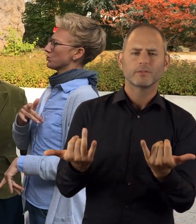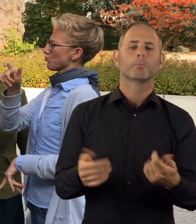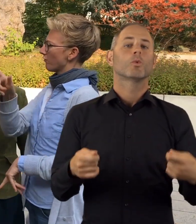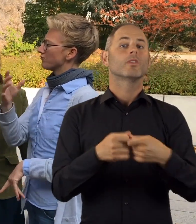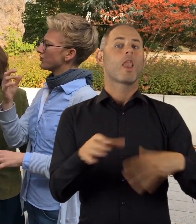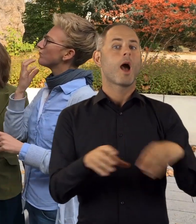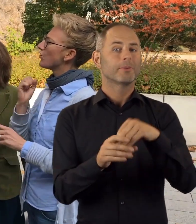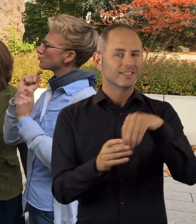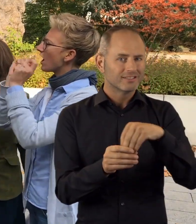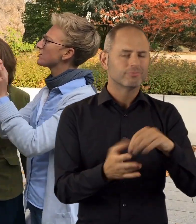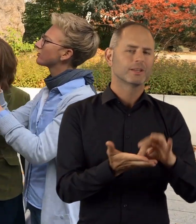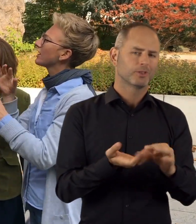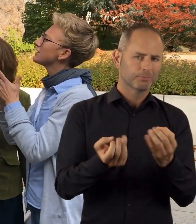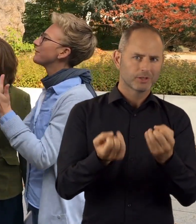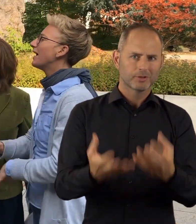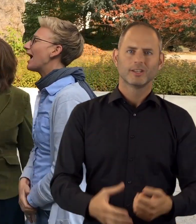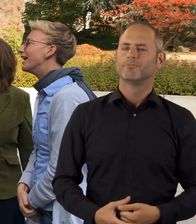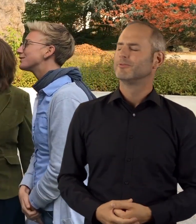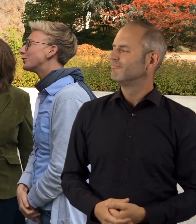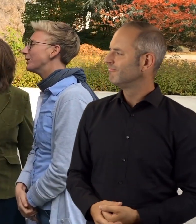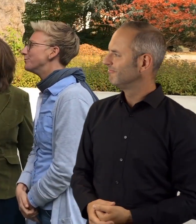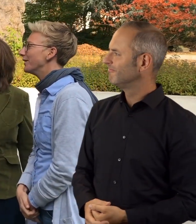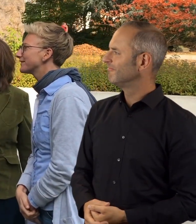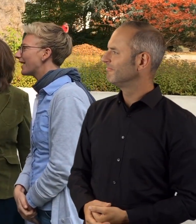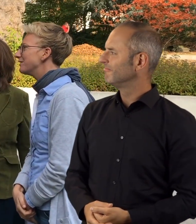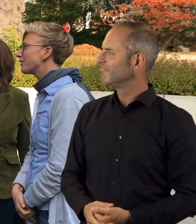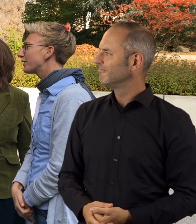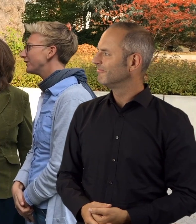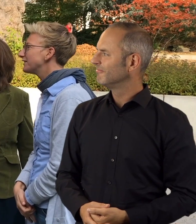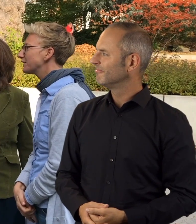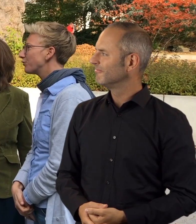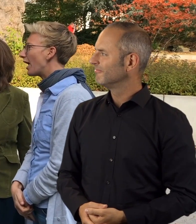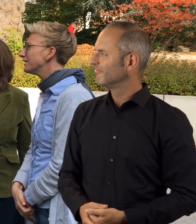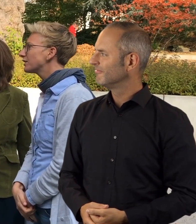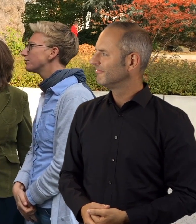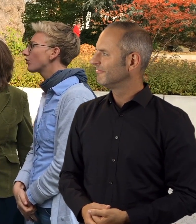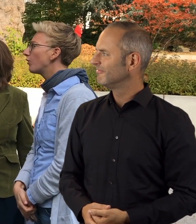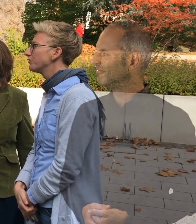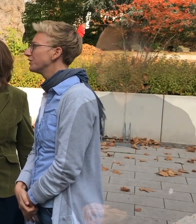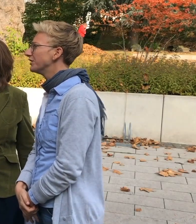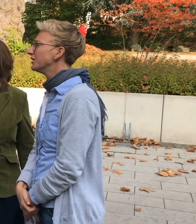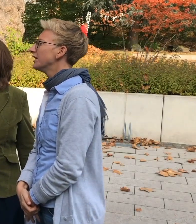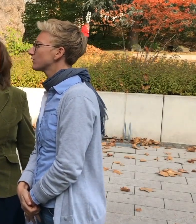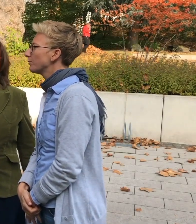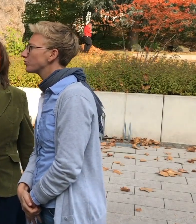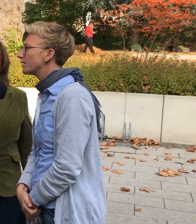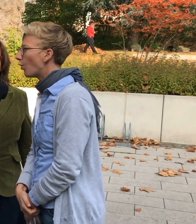persönliche Budget und das Bundesteilhabegesetz. Also es ist einfach wichtig für andere Betroffene zum Beispiel